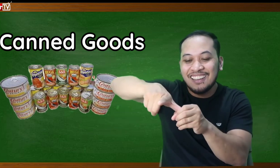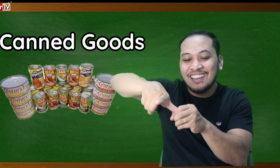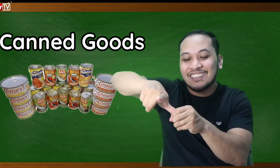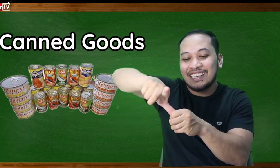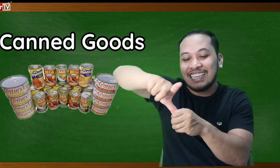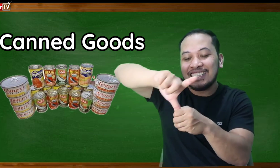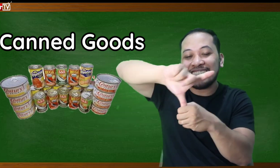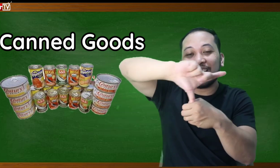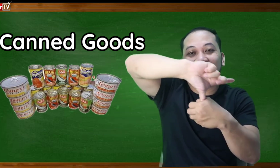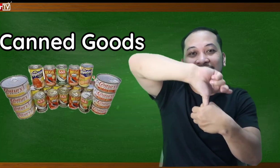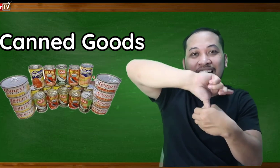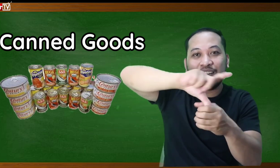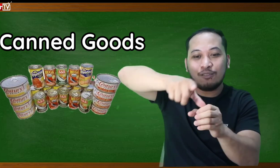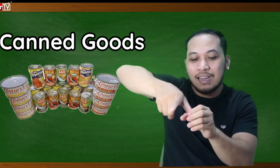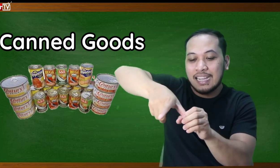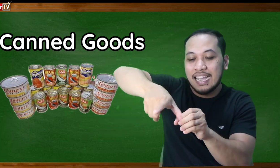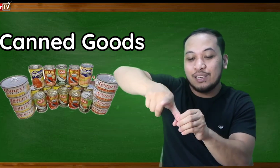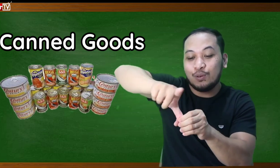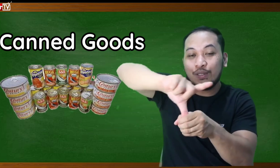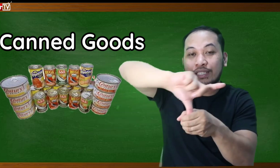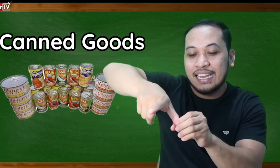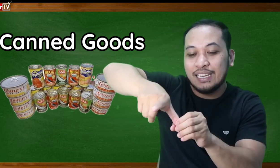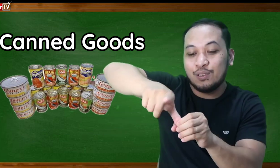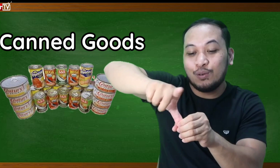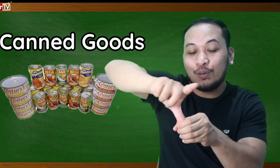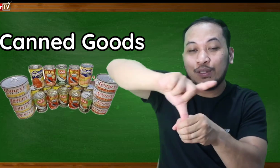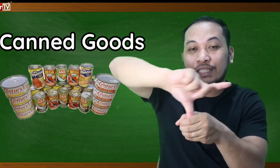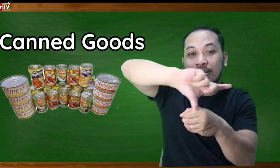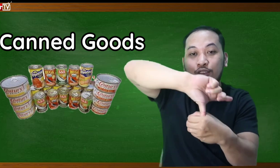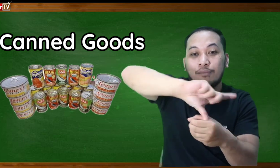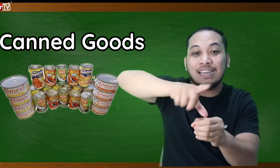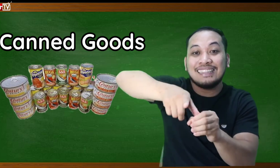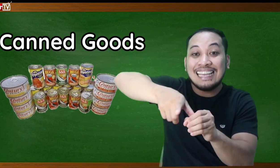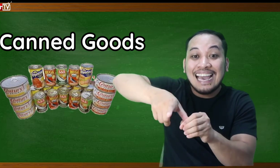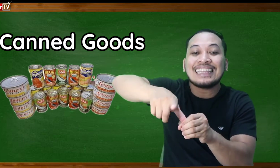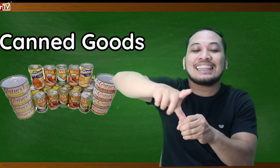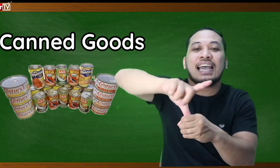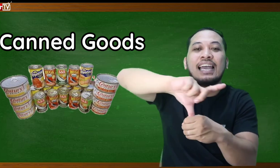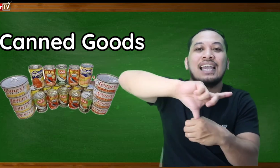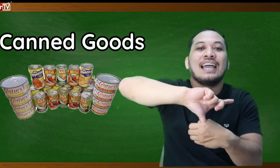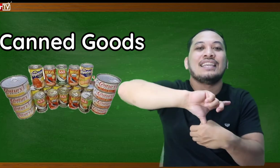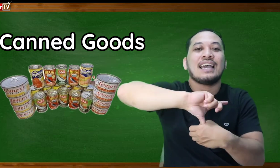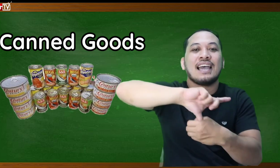so ayan this is how we sign yung mga canned goods yung mga delata na